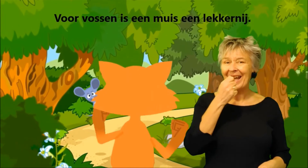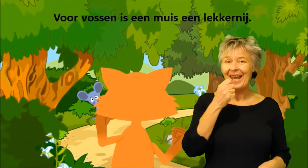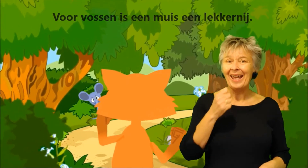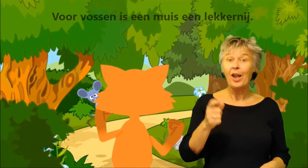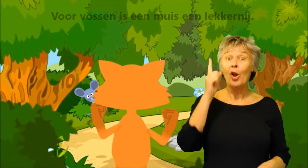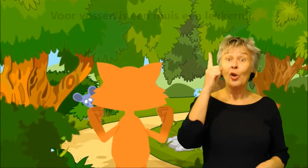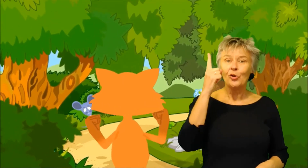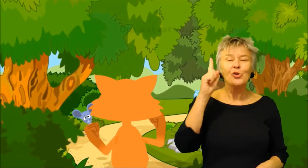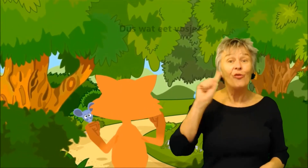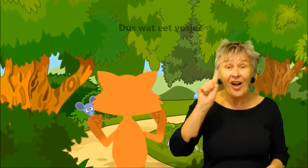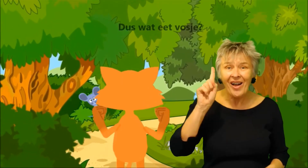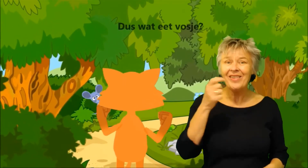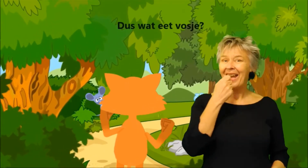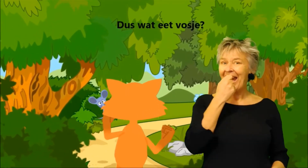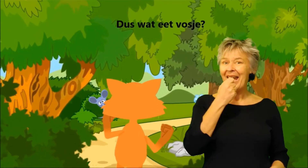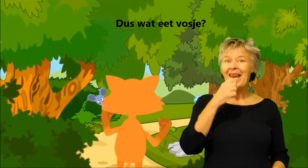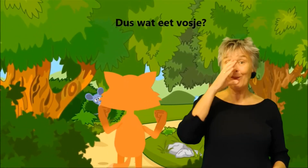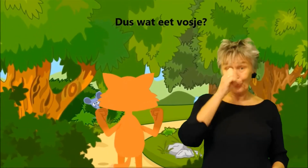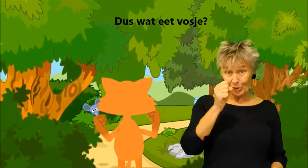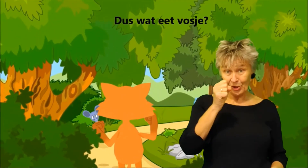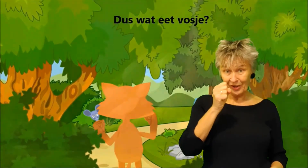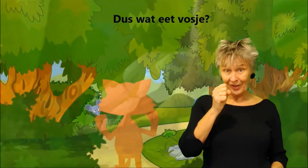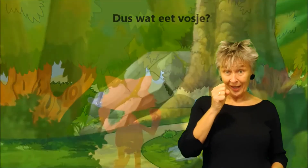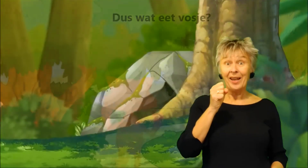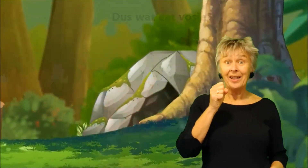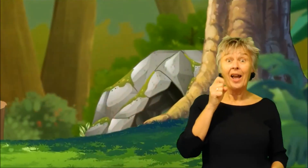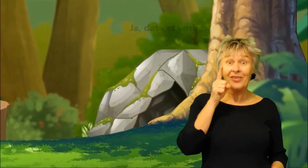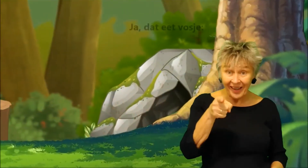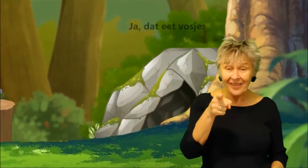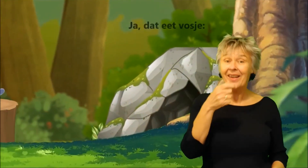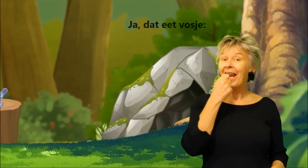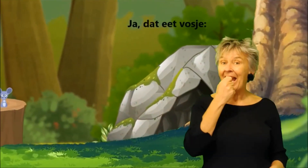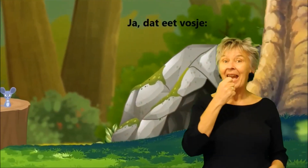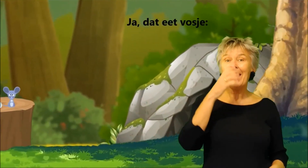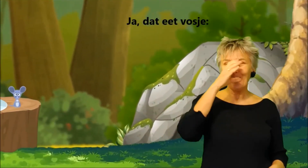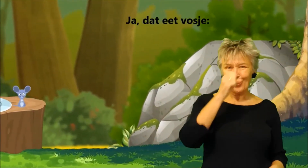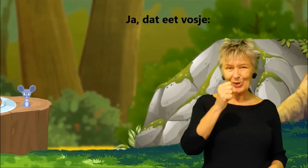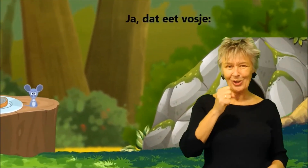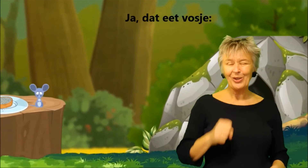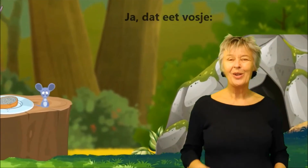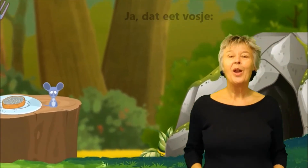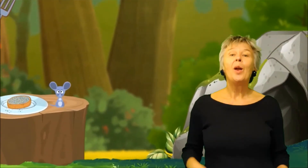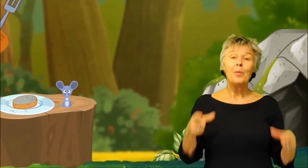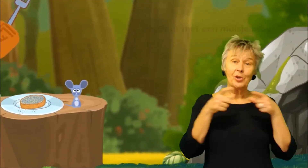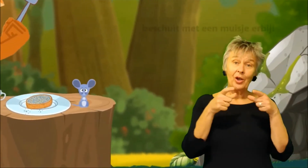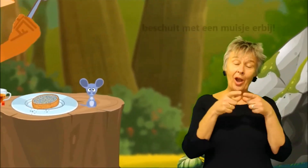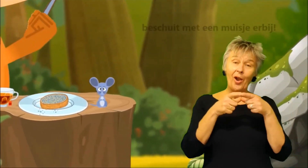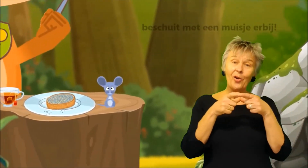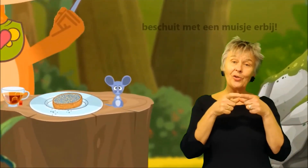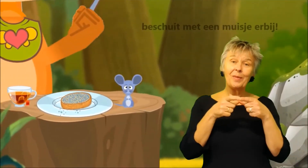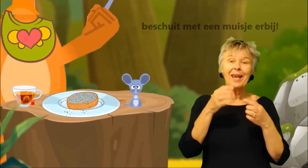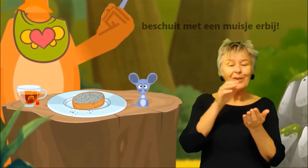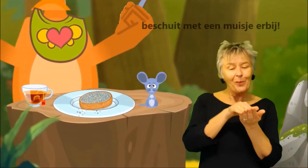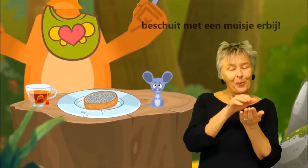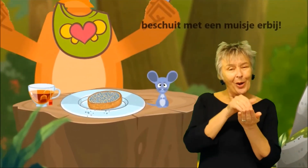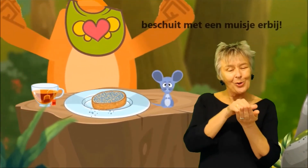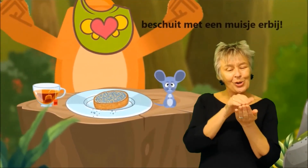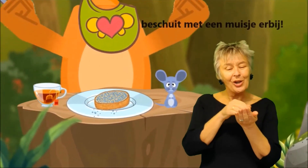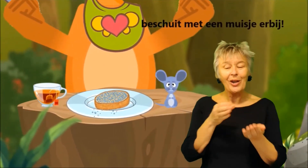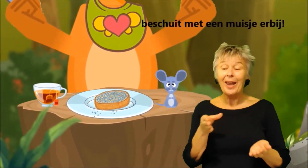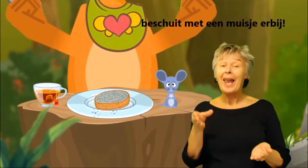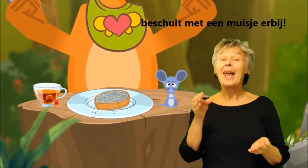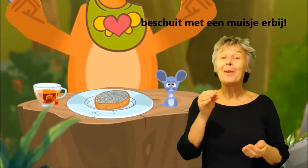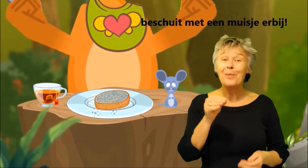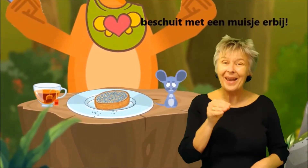lekkernij. Dus wat eet Vosje, wat eet Vosje, schuurt met een